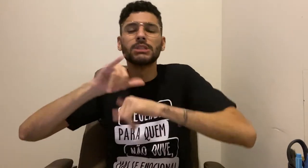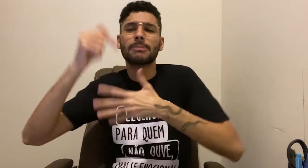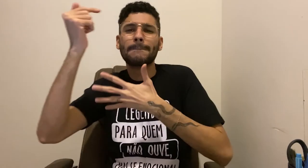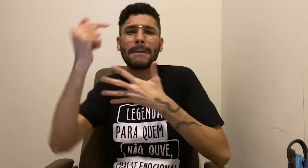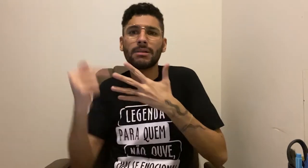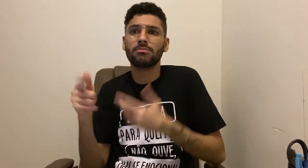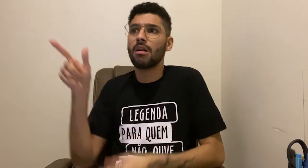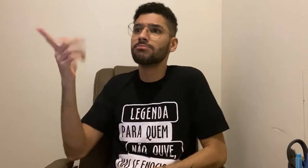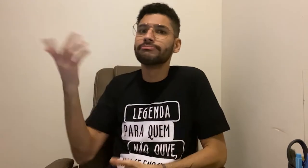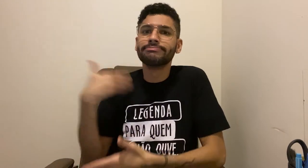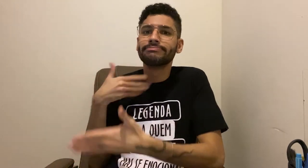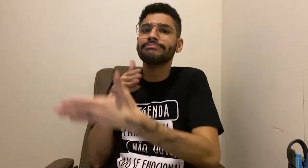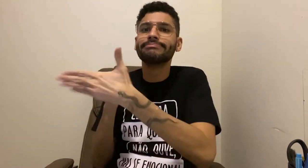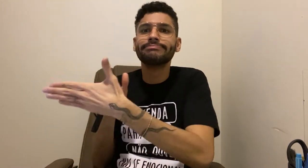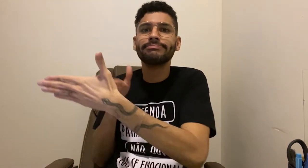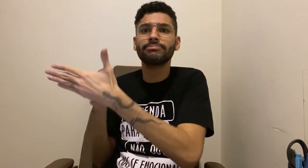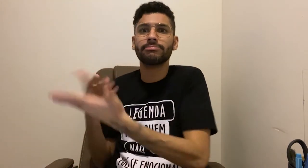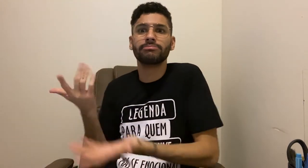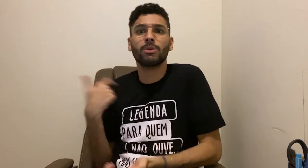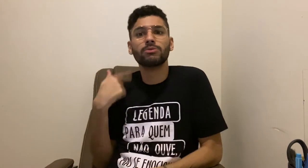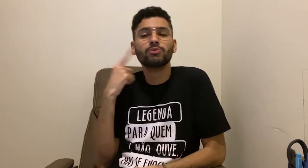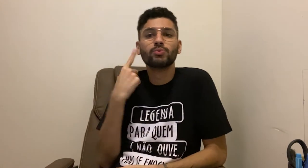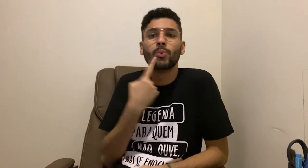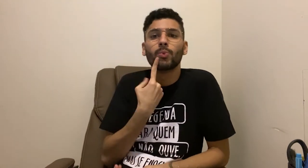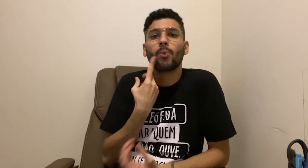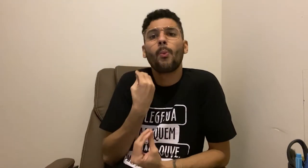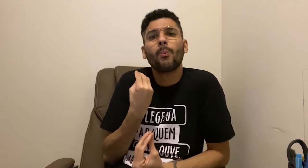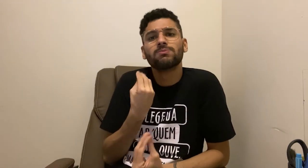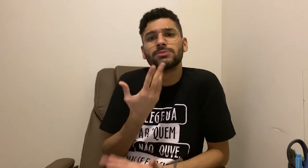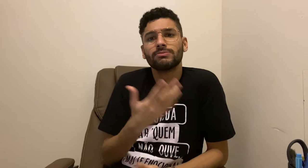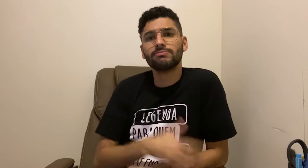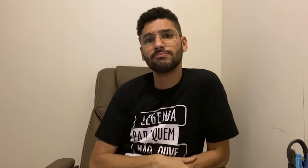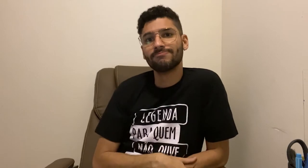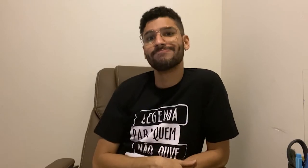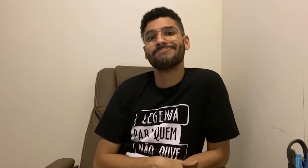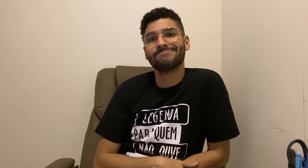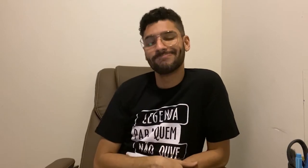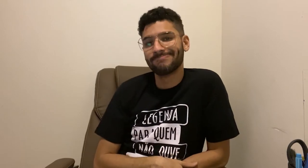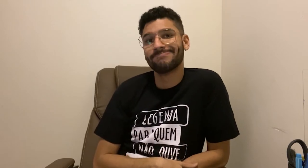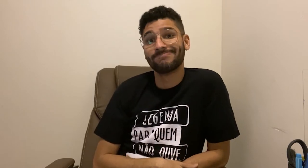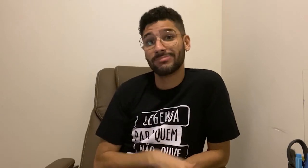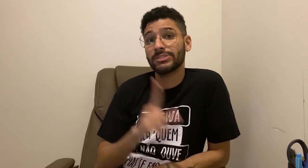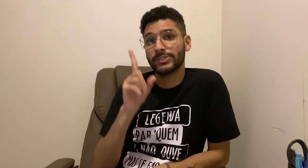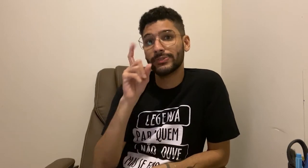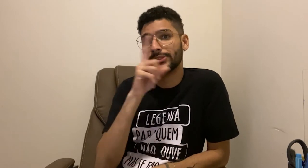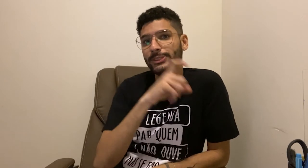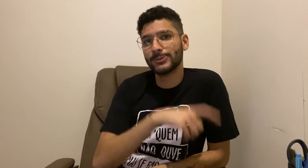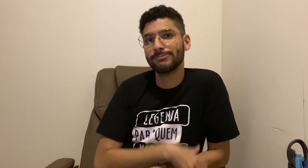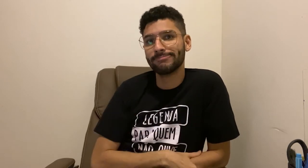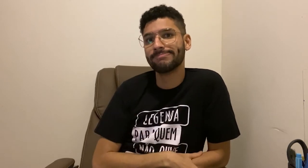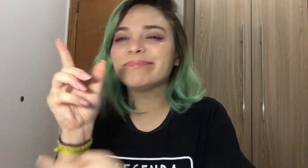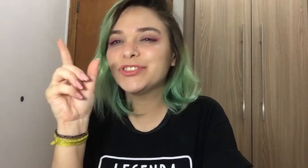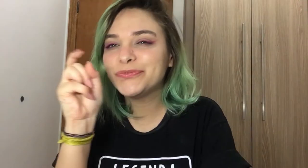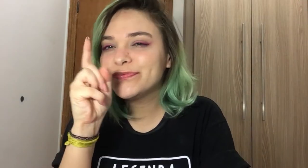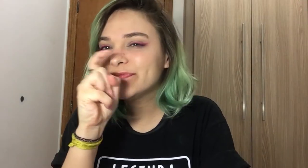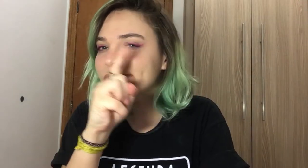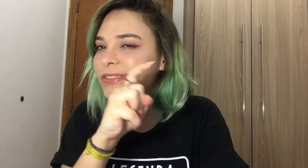acesso as informações, sendo surdo? Sequência de pessoas falando em Libras. É difícil. Léo, Flávia,